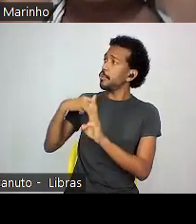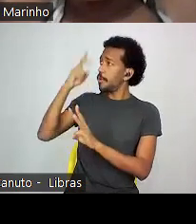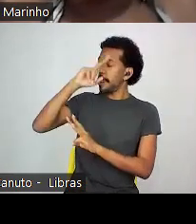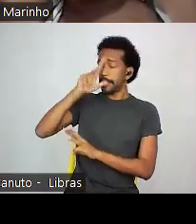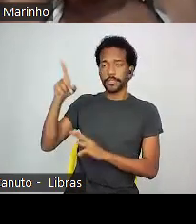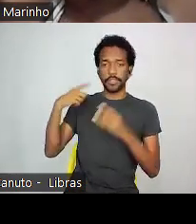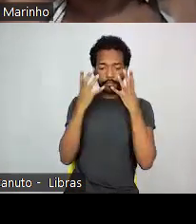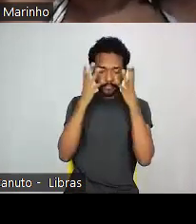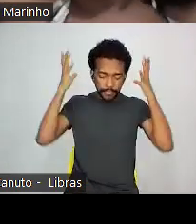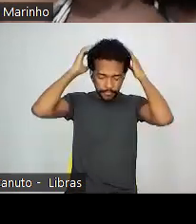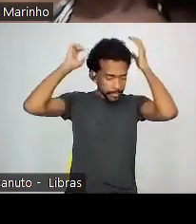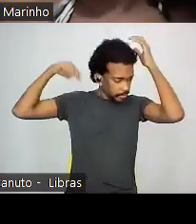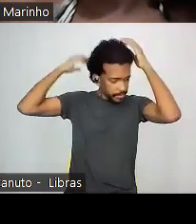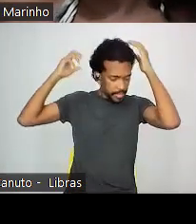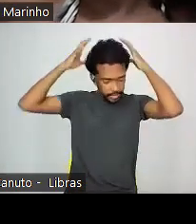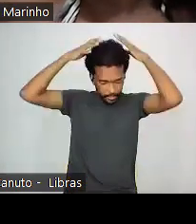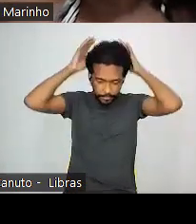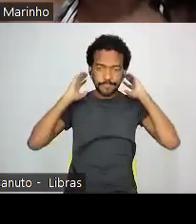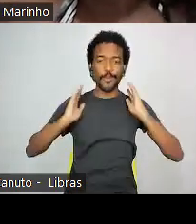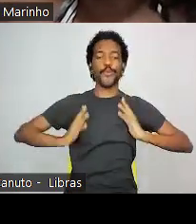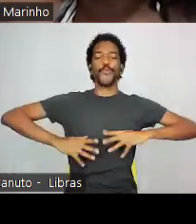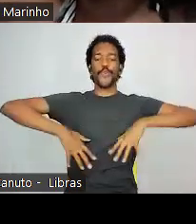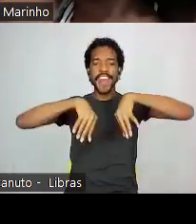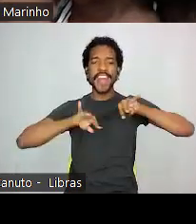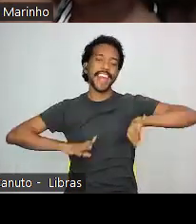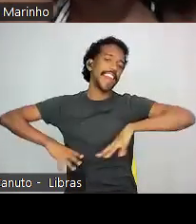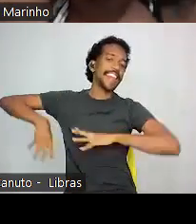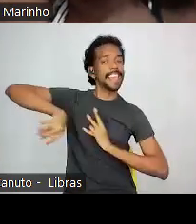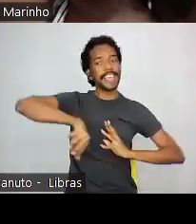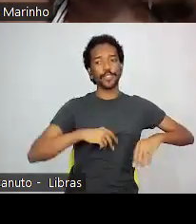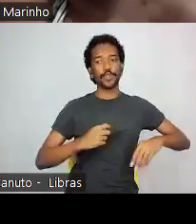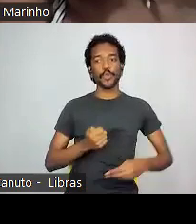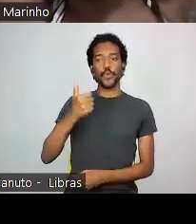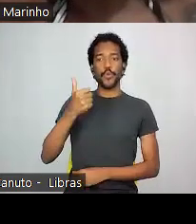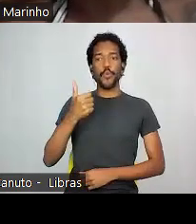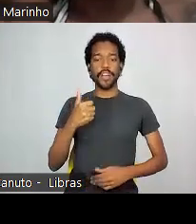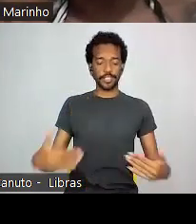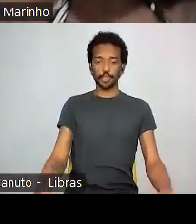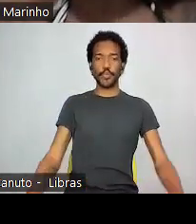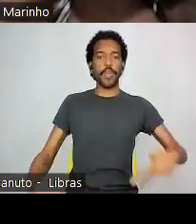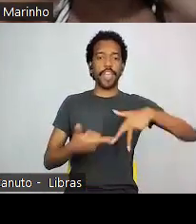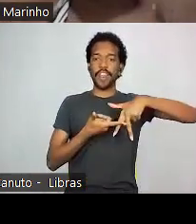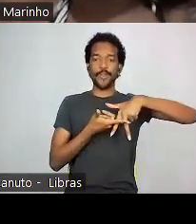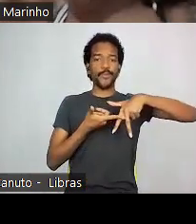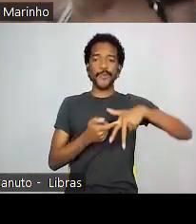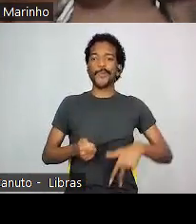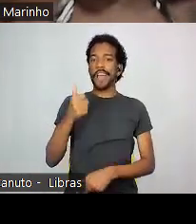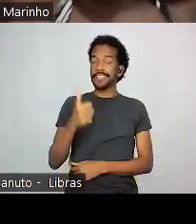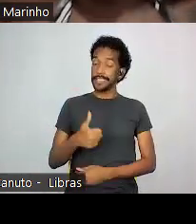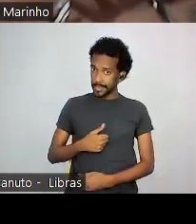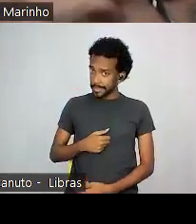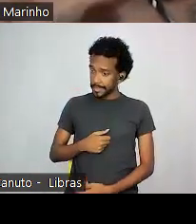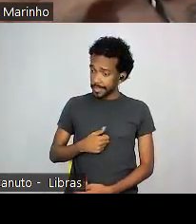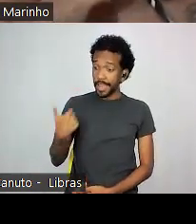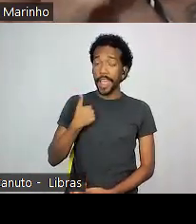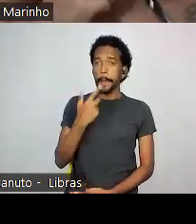toque e aí quando ela soltava era aquele cabelo liso, enfim, batia quase no joelho. E aí depois eu disse caramba e